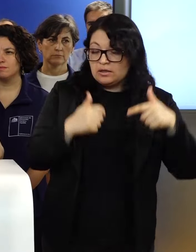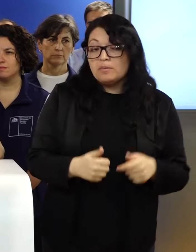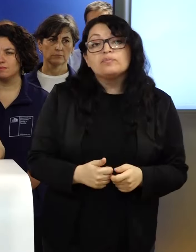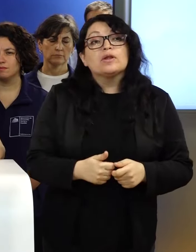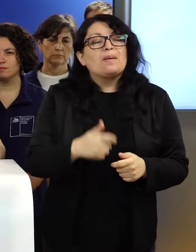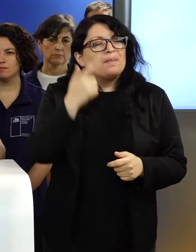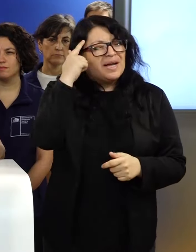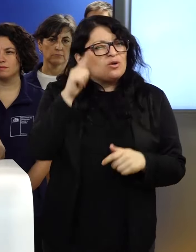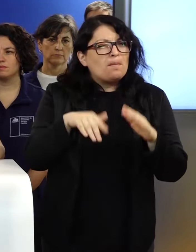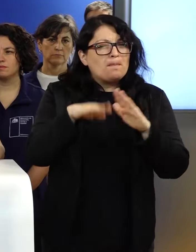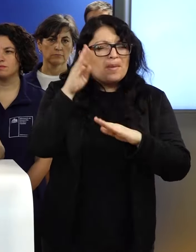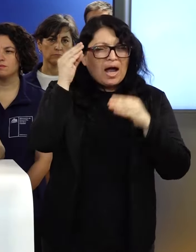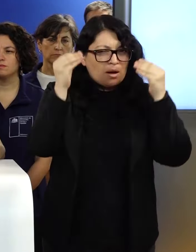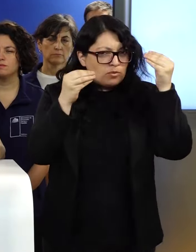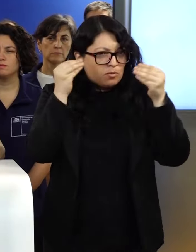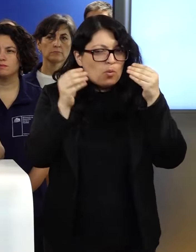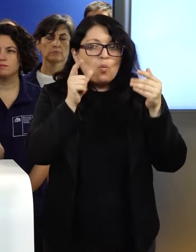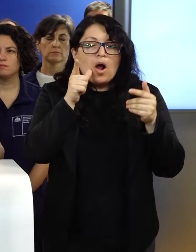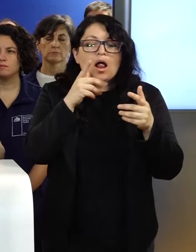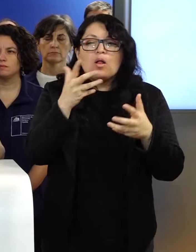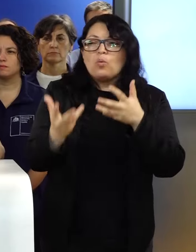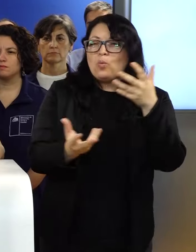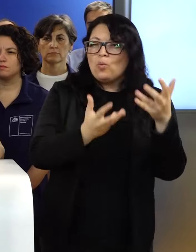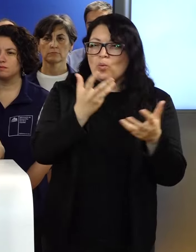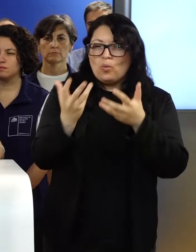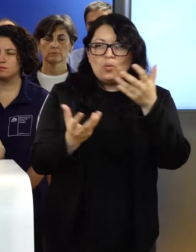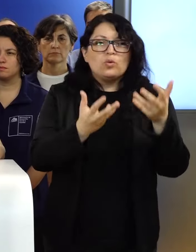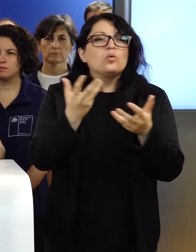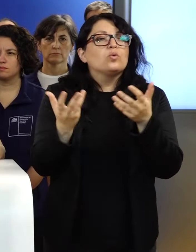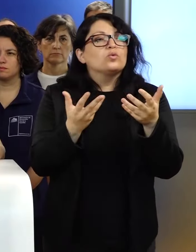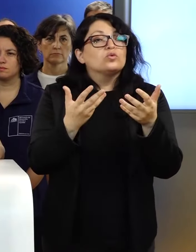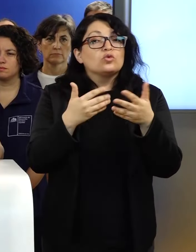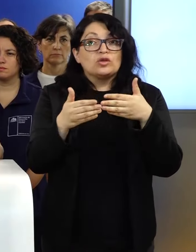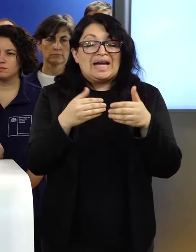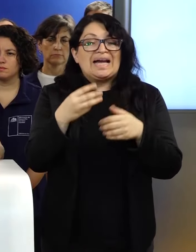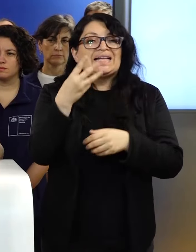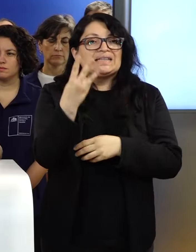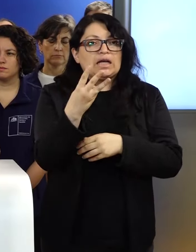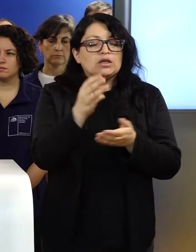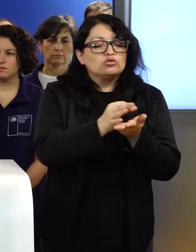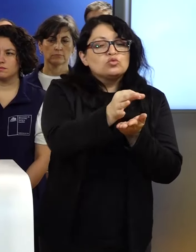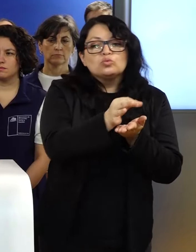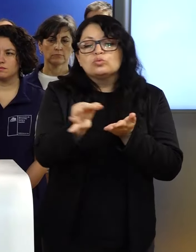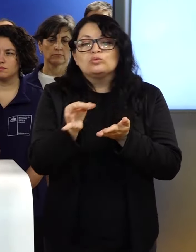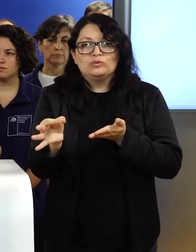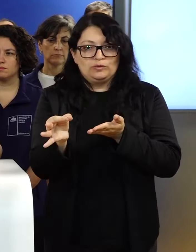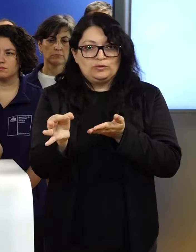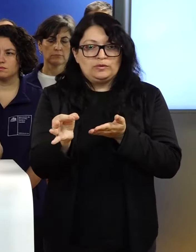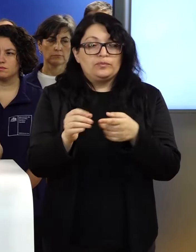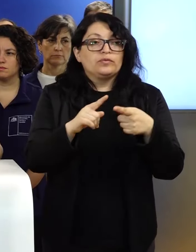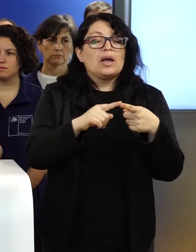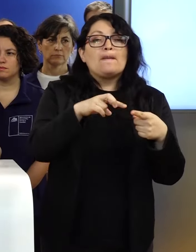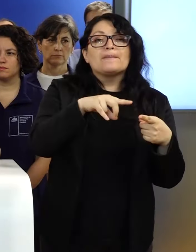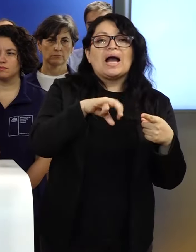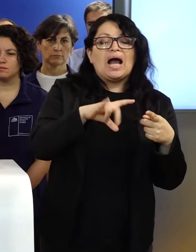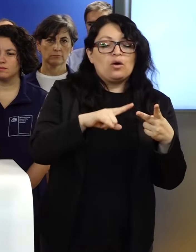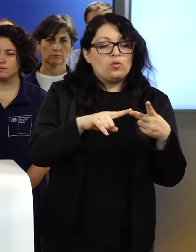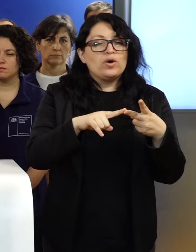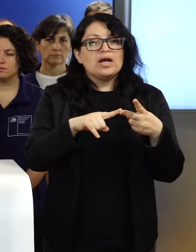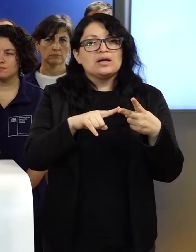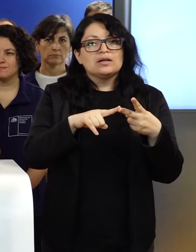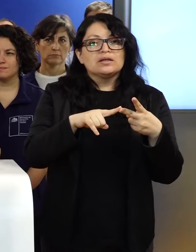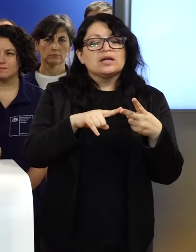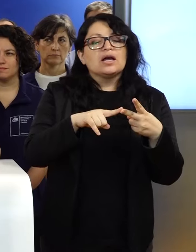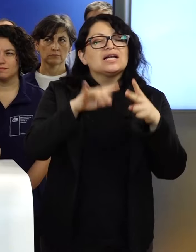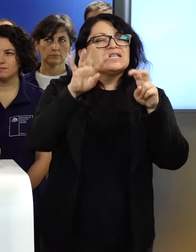más preocupante, que es un incendio que está comprendiendo territorios de tres comunas distintas. Pancahue, Sagrada